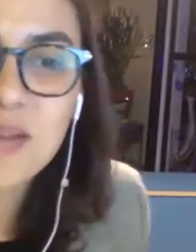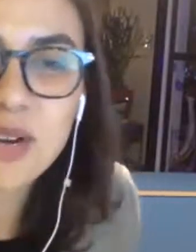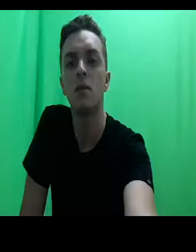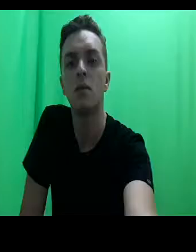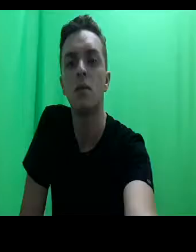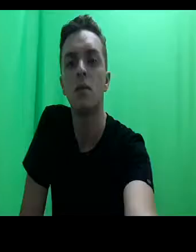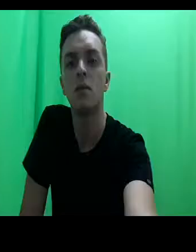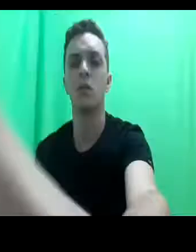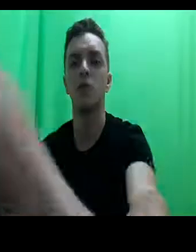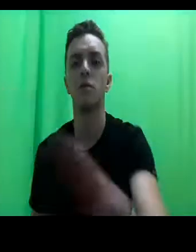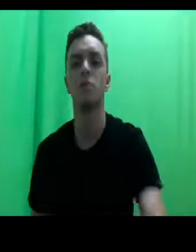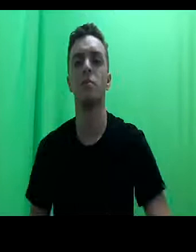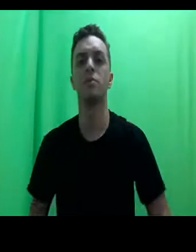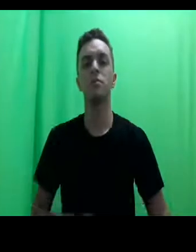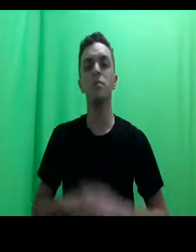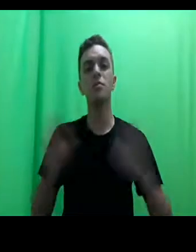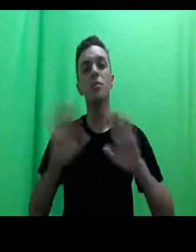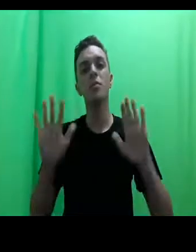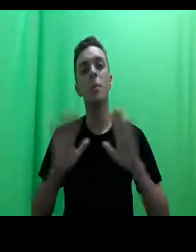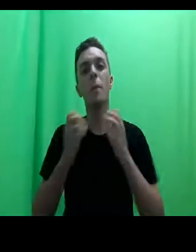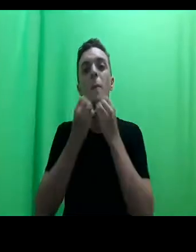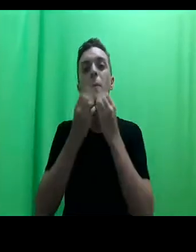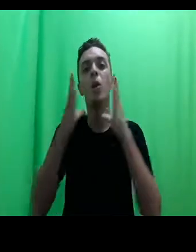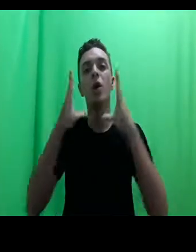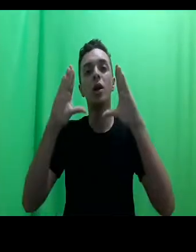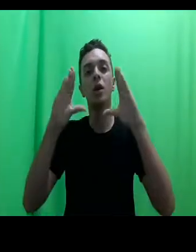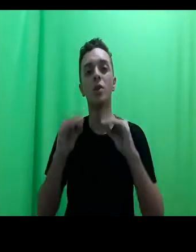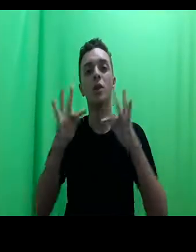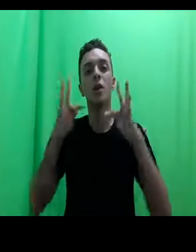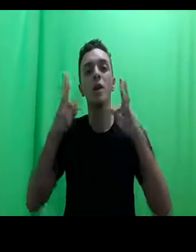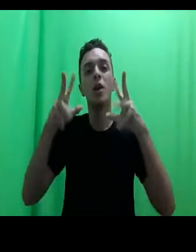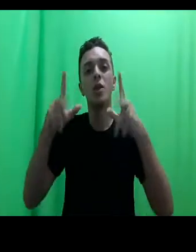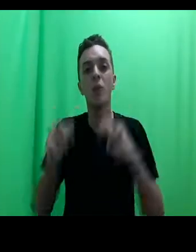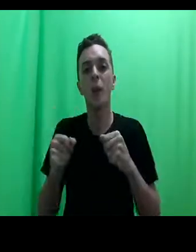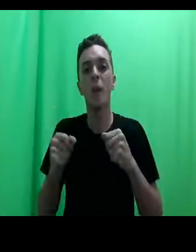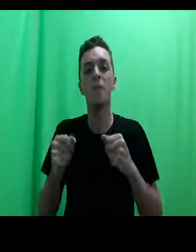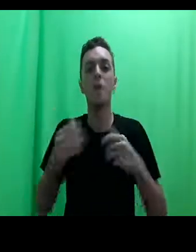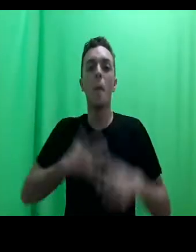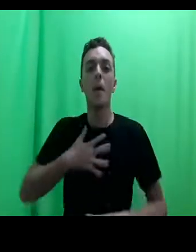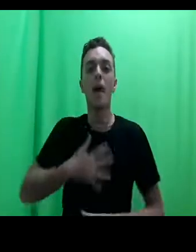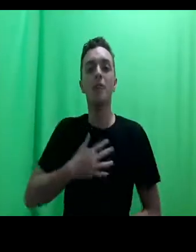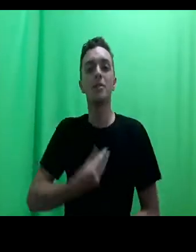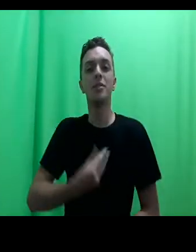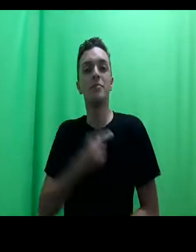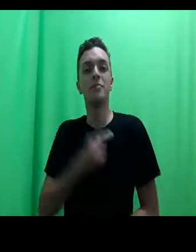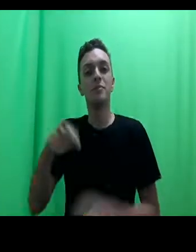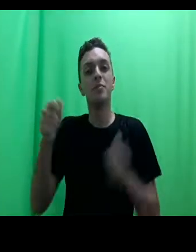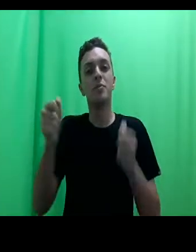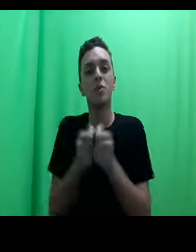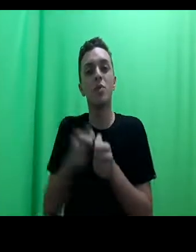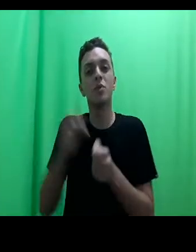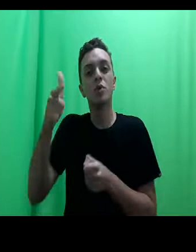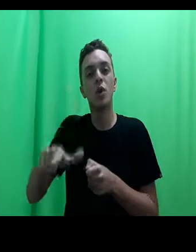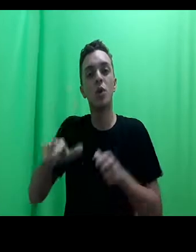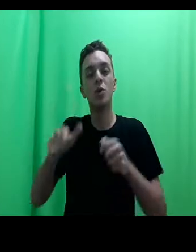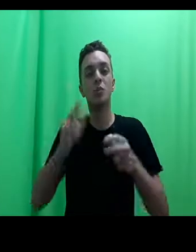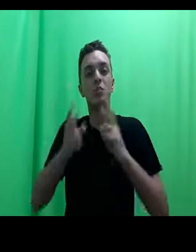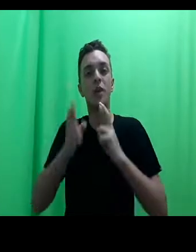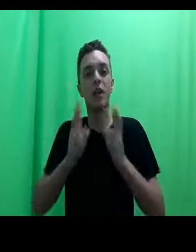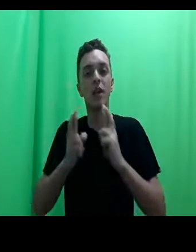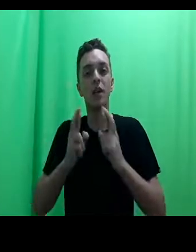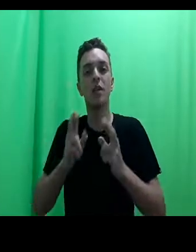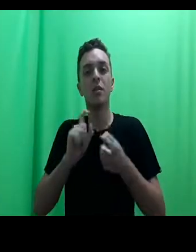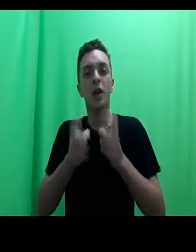Olá, boa noite a todas e todos, é um prazer estar aqui com vocês novamente em mais uma mesa do nosso quarto